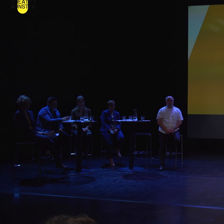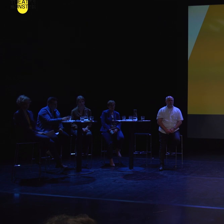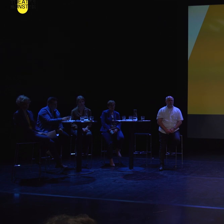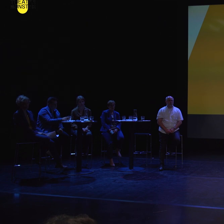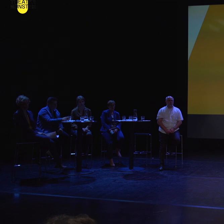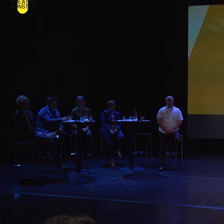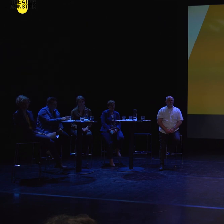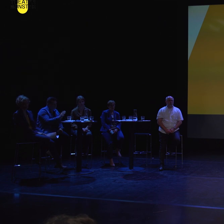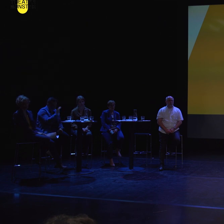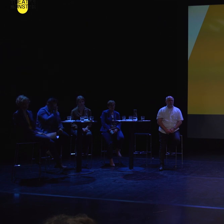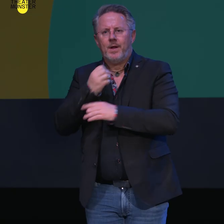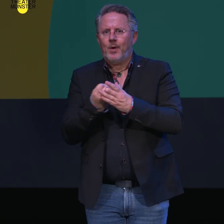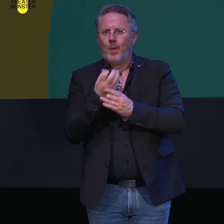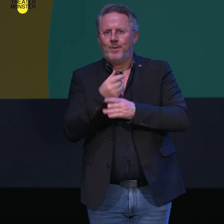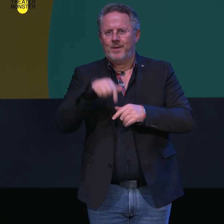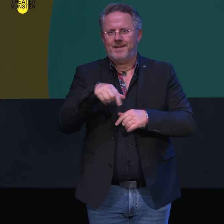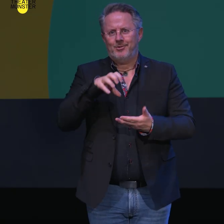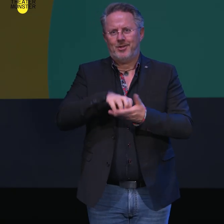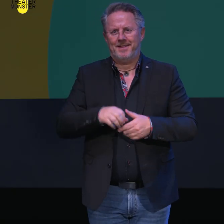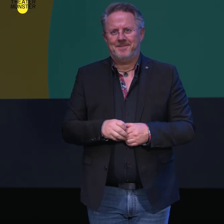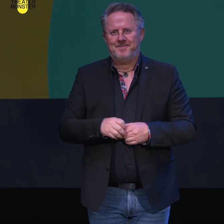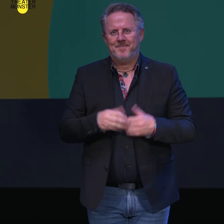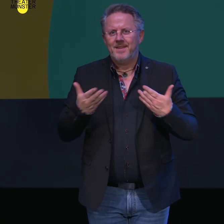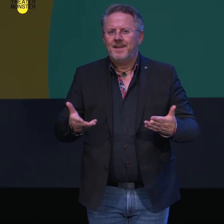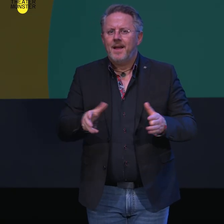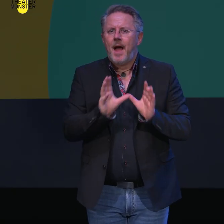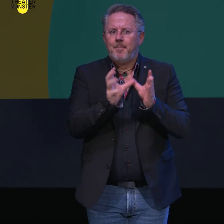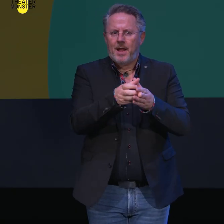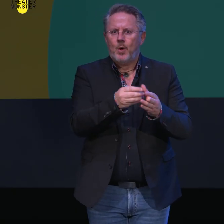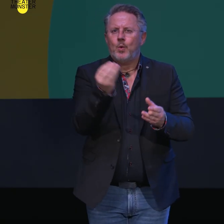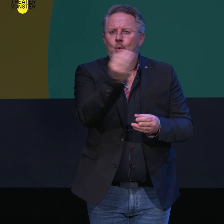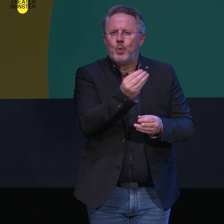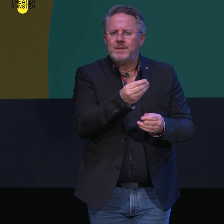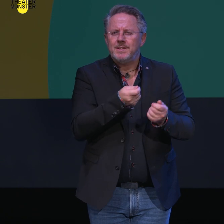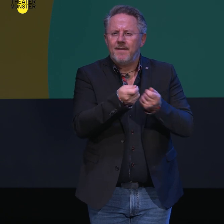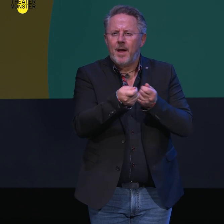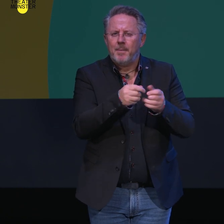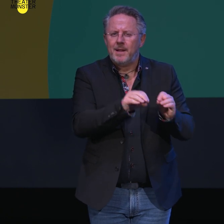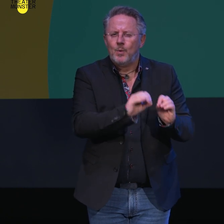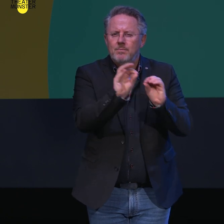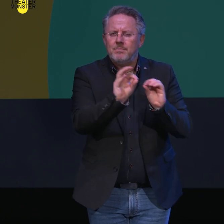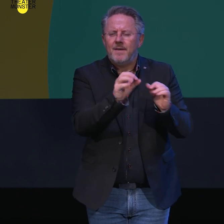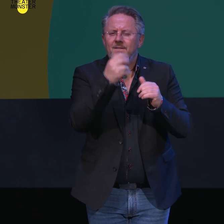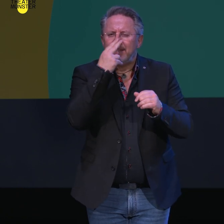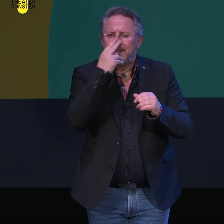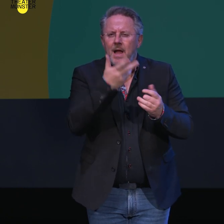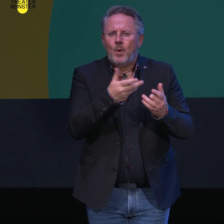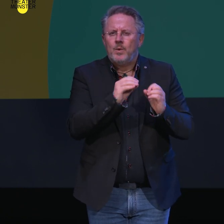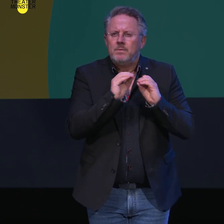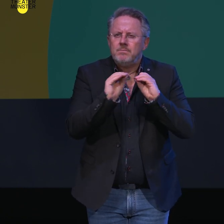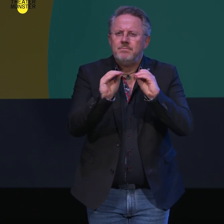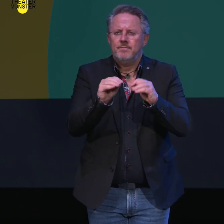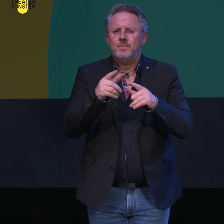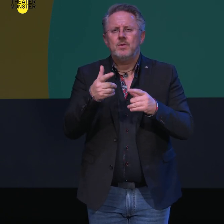in unserer Stadt. In der Abteilung Kunst und Vermittlung liegt ein Schwerpunkt der Arbeit darin, kulturelle